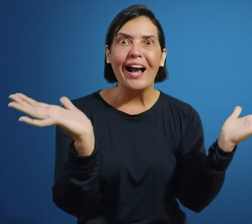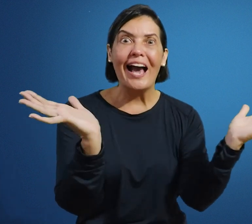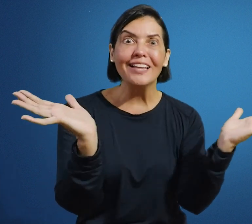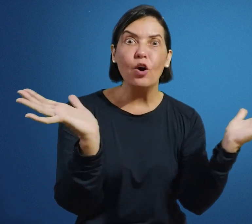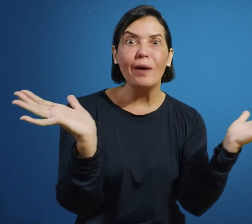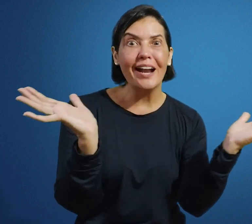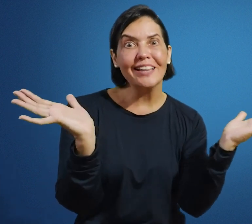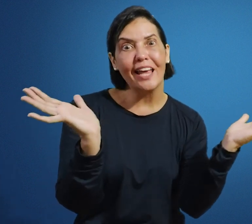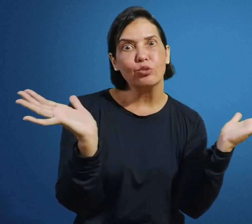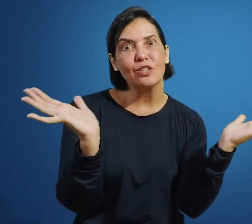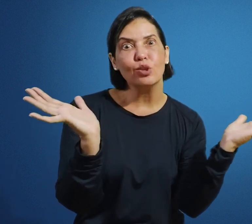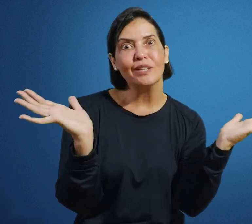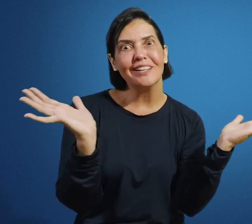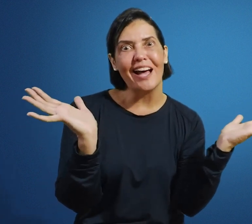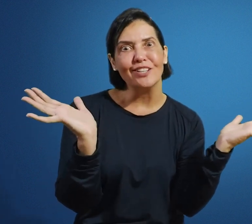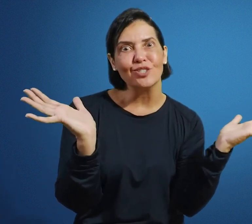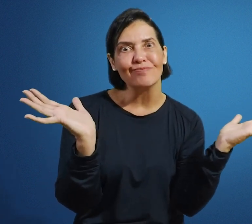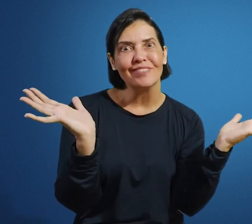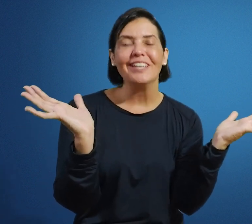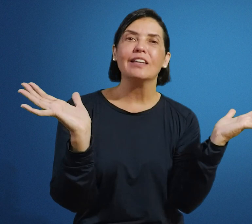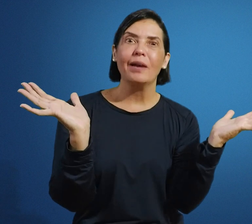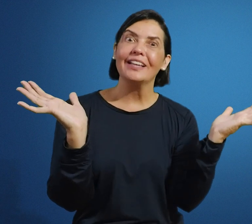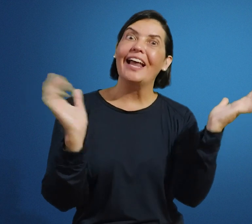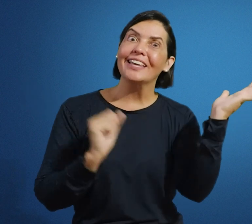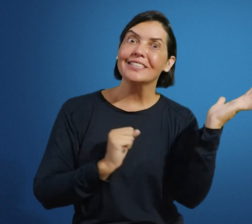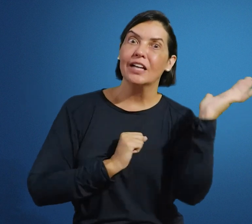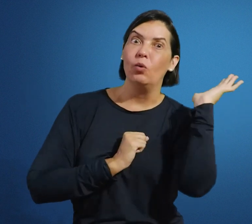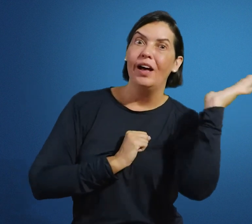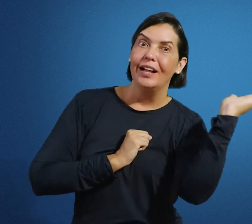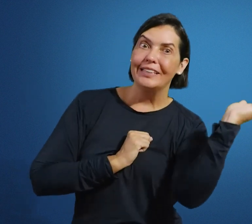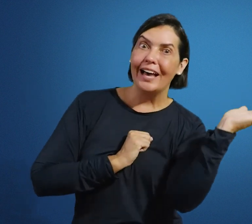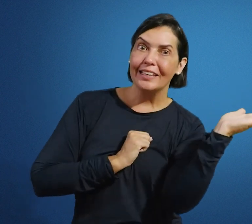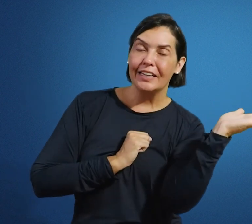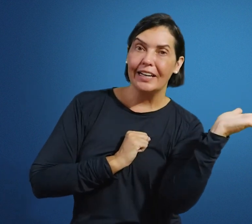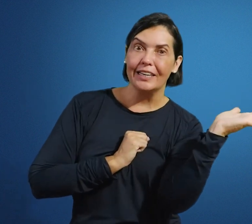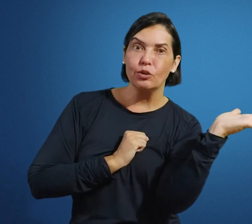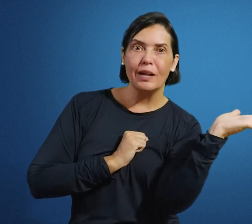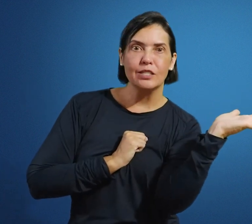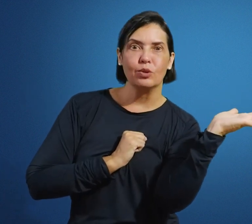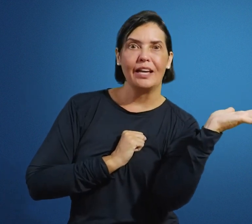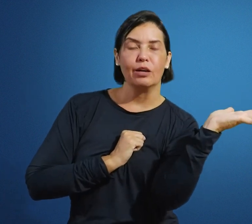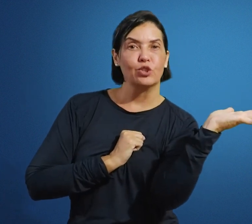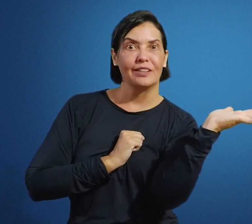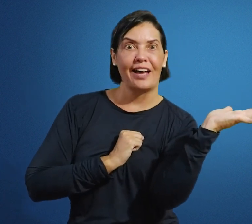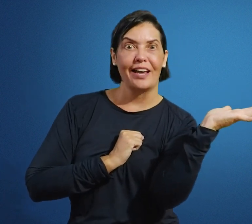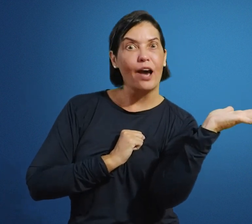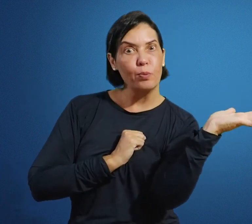cada uma na dentro da sua modalidade. E também a questão, aqui no Brasil, que a língua majoritária é o